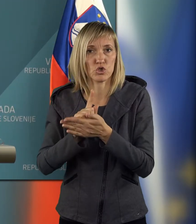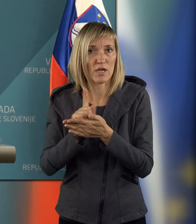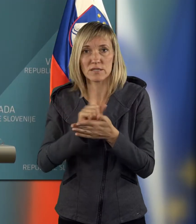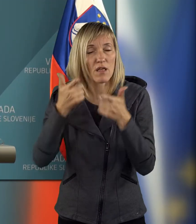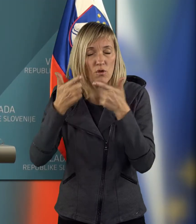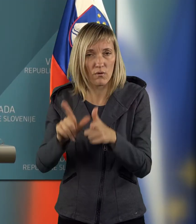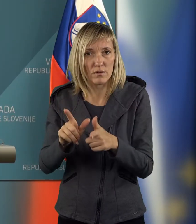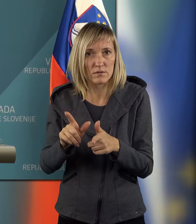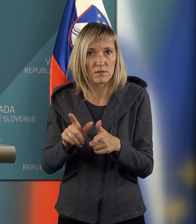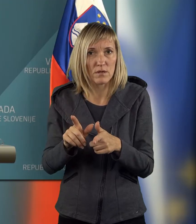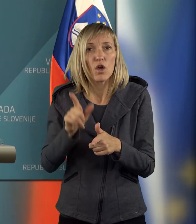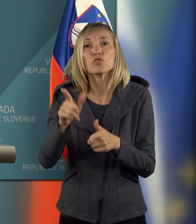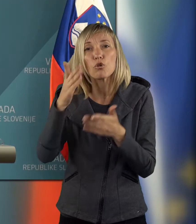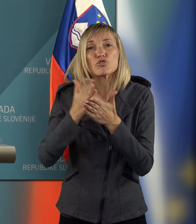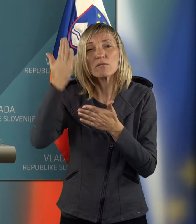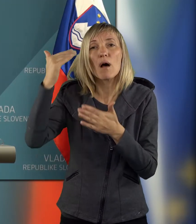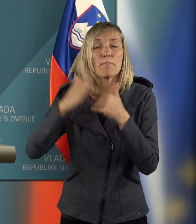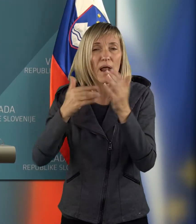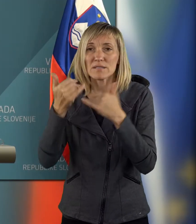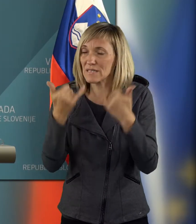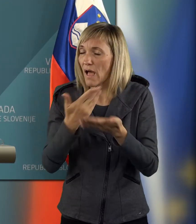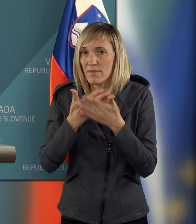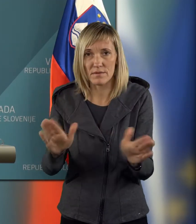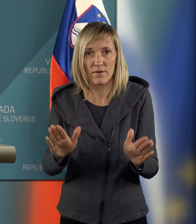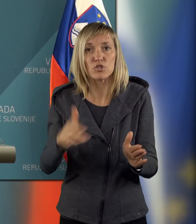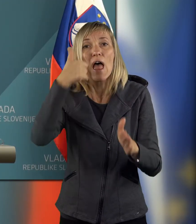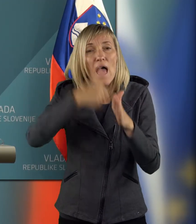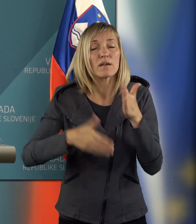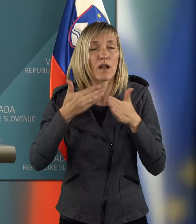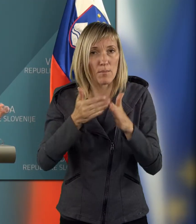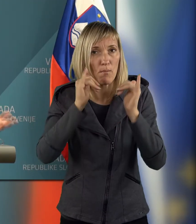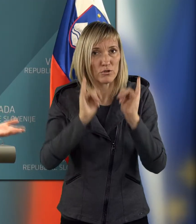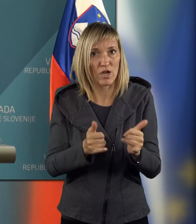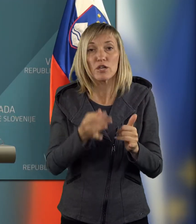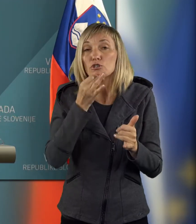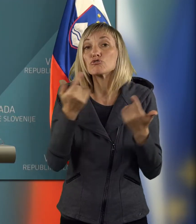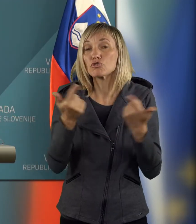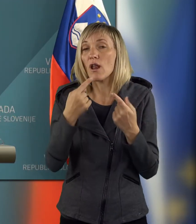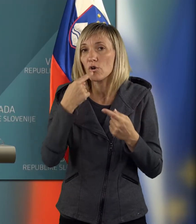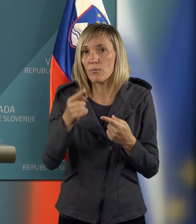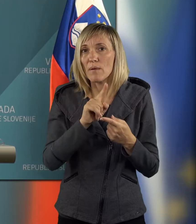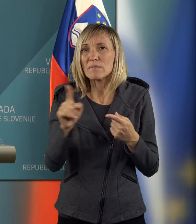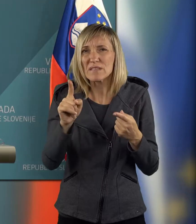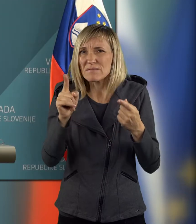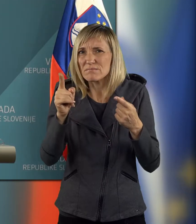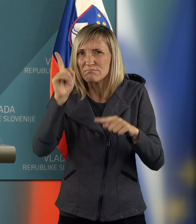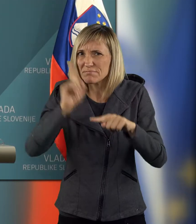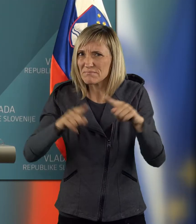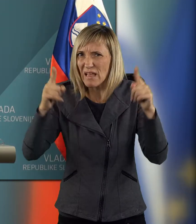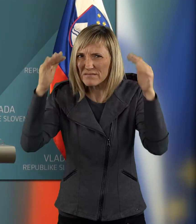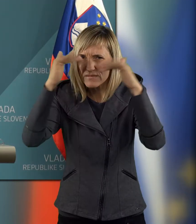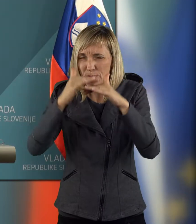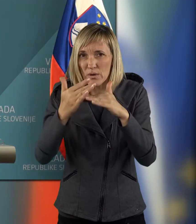čas, kar je to žal bila praksa v preteklosti. In verjetno je, če rečem temu, sporozuma, ne